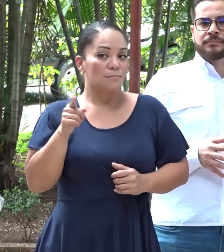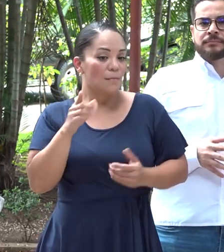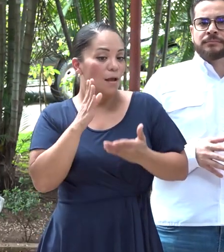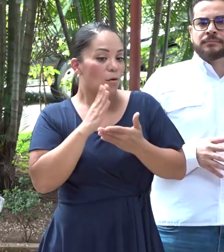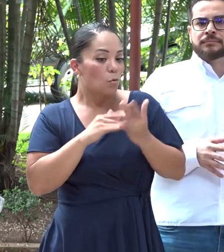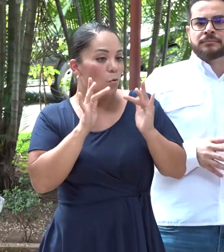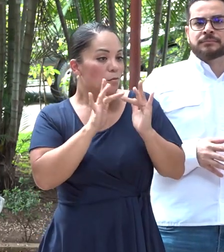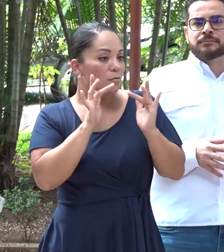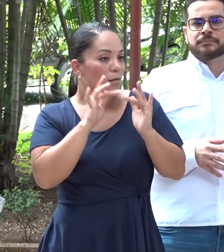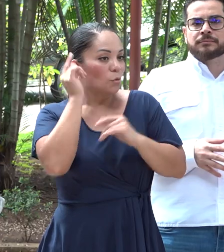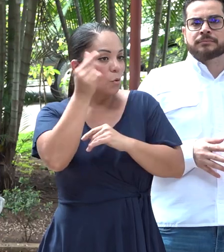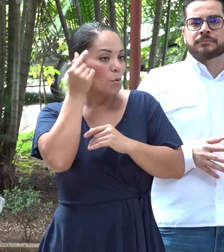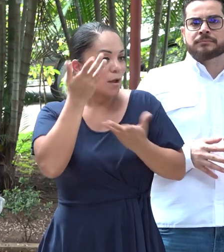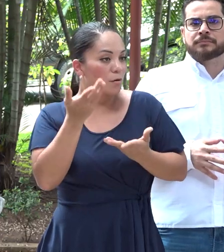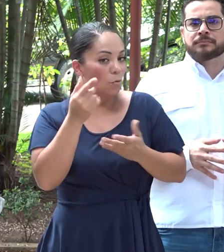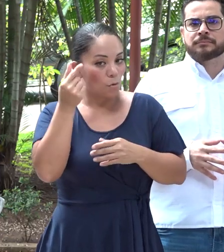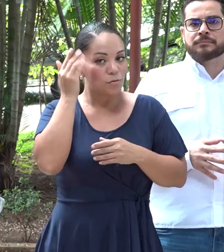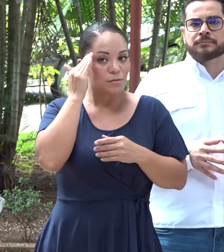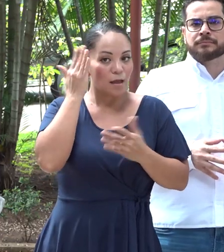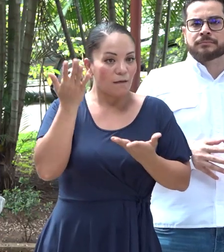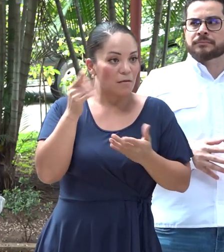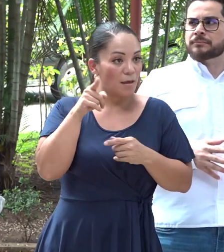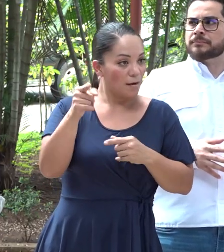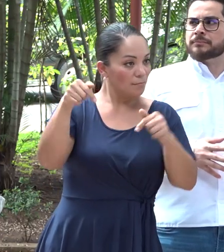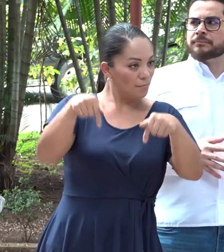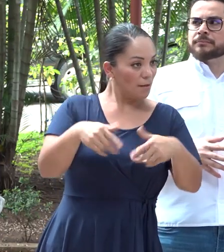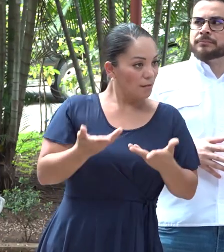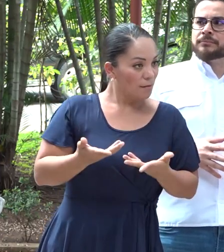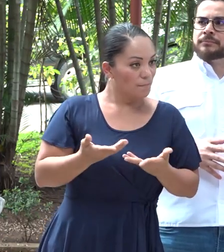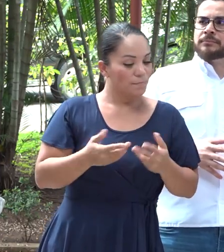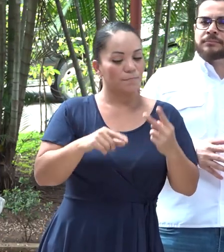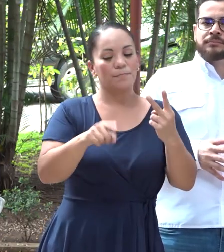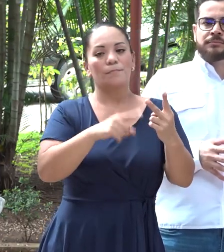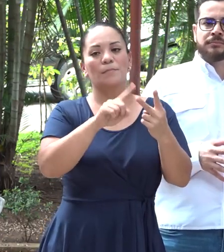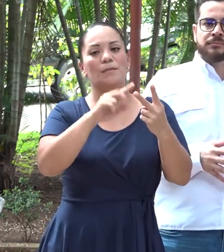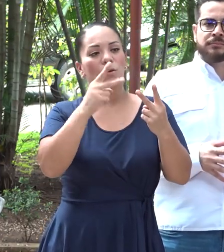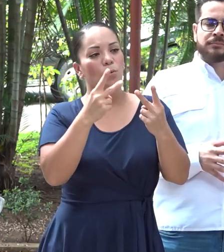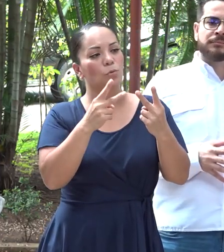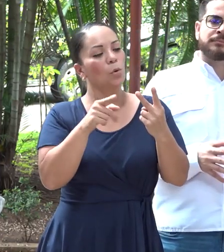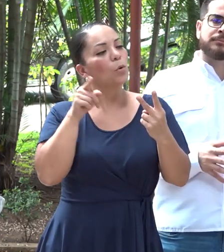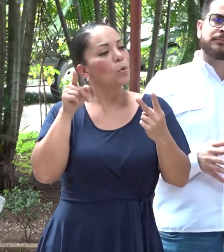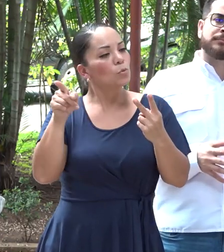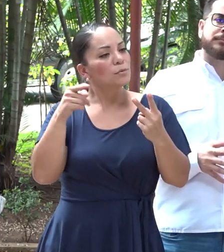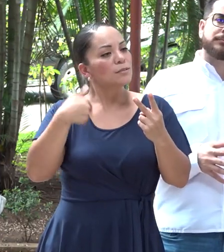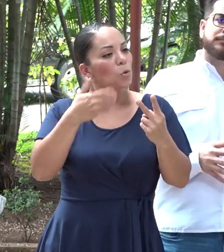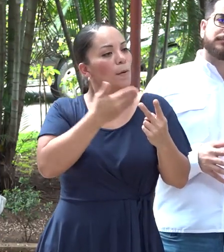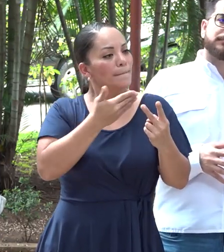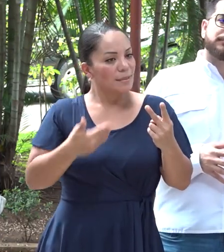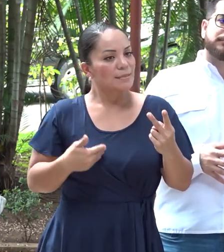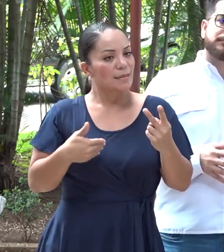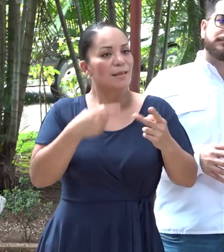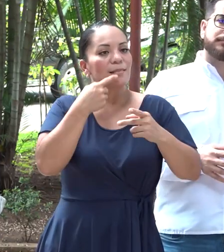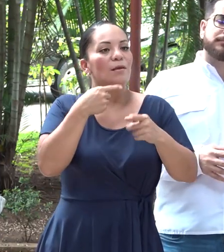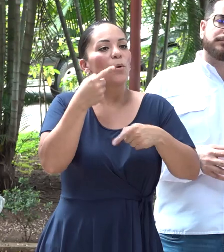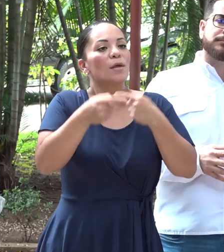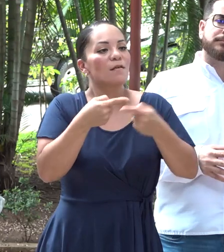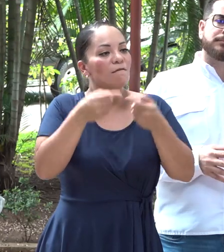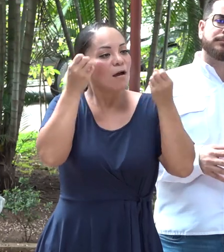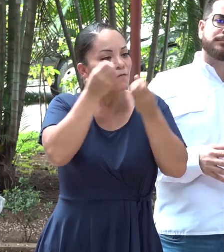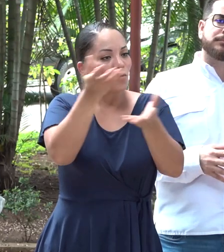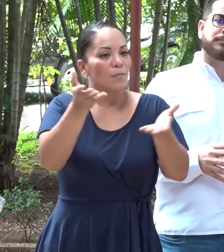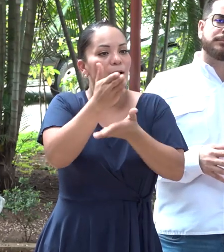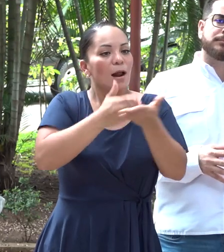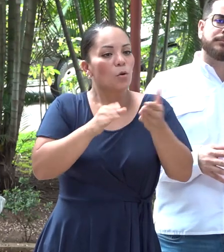cercano con el gobierno, si el gobierno tiene conocimiento de eso, número uno. Número dos, usted, señor presidente, dijo que se iba a anunciar